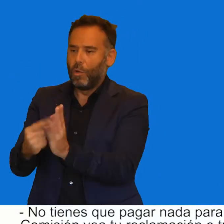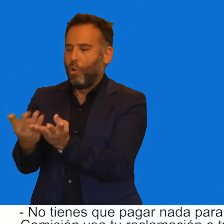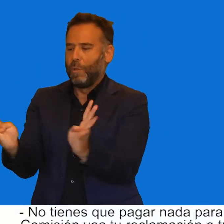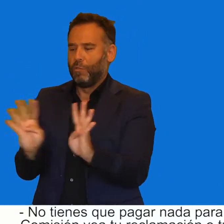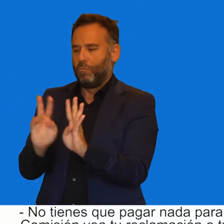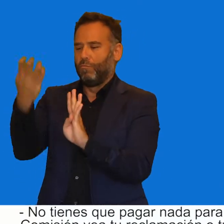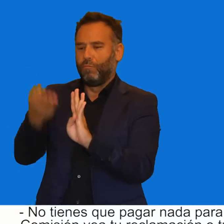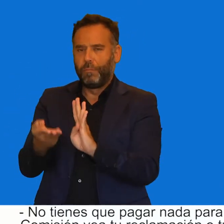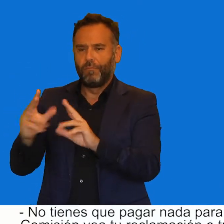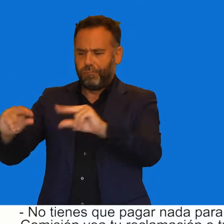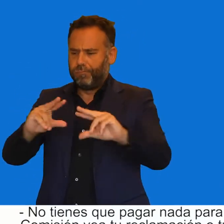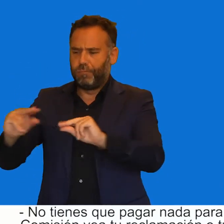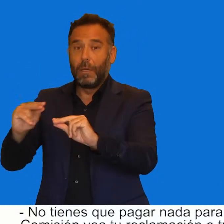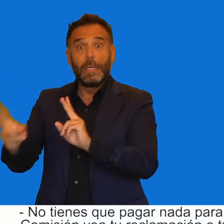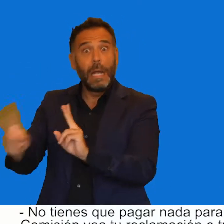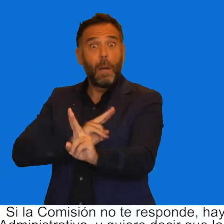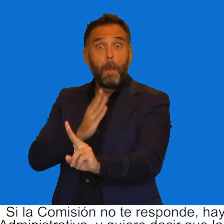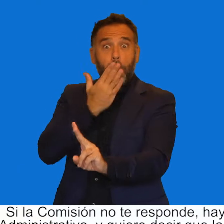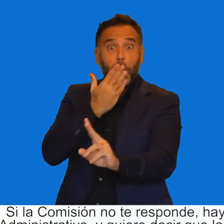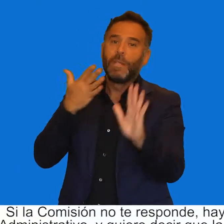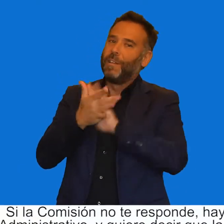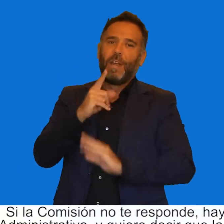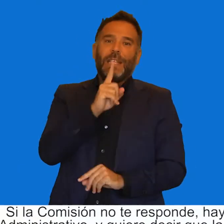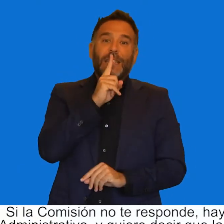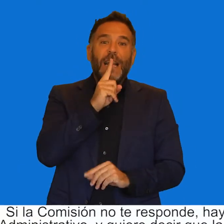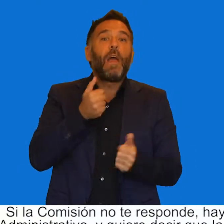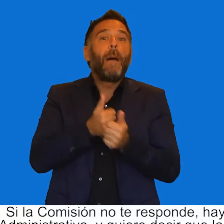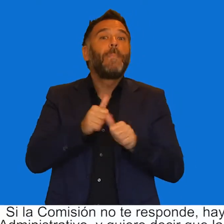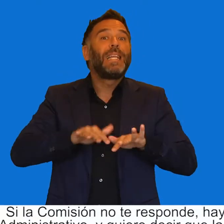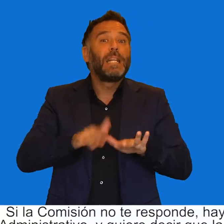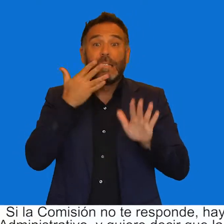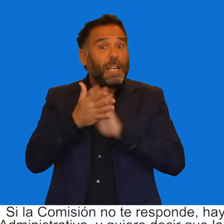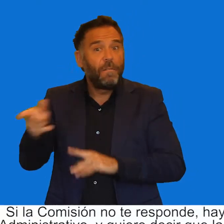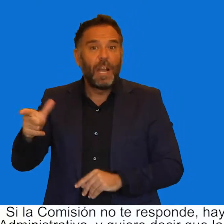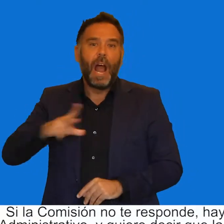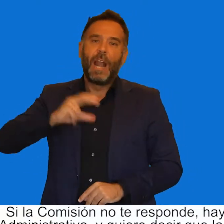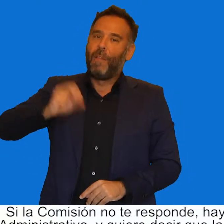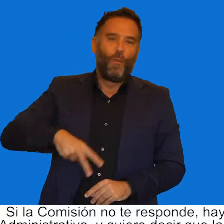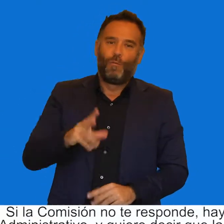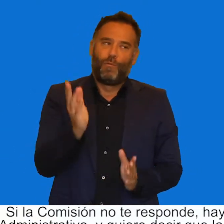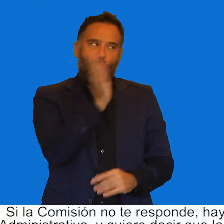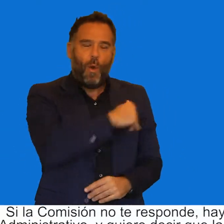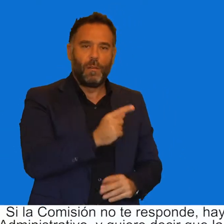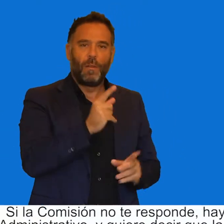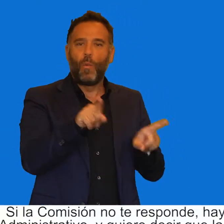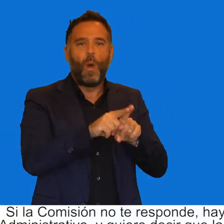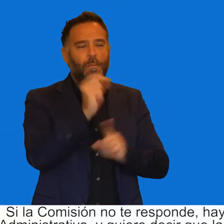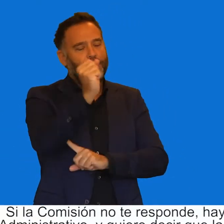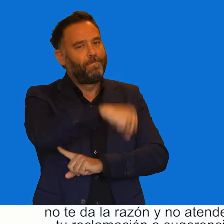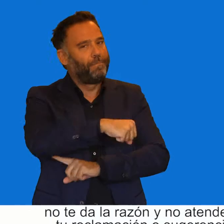Comisión vea tu reclamación o tu queja. Si la Comisión no te responde, hay silencio administrativo y quiere decir que la Comisión